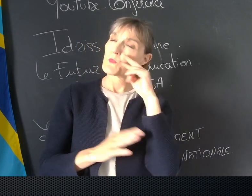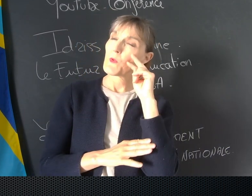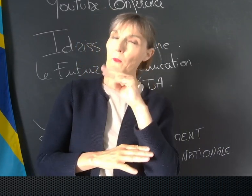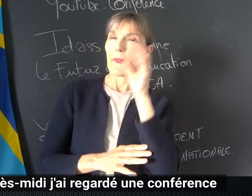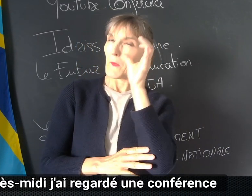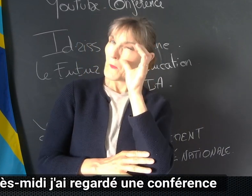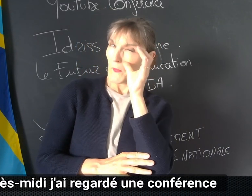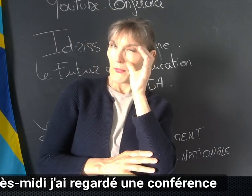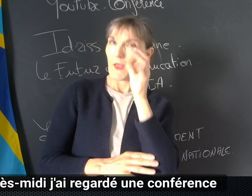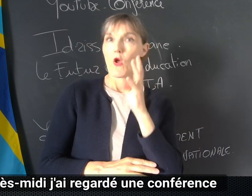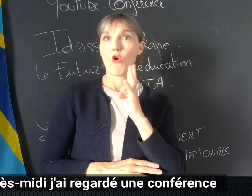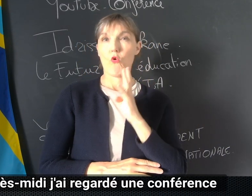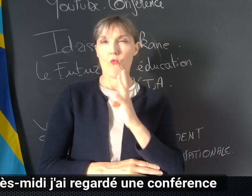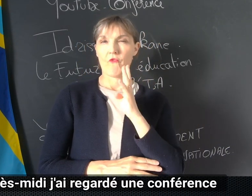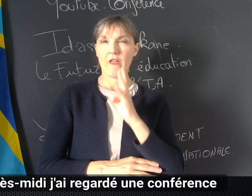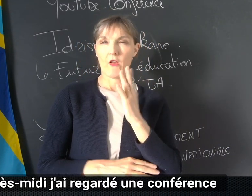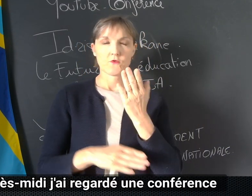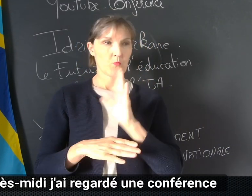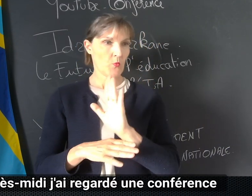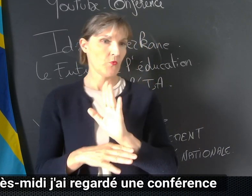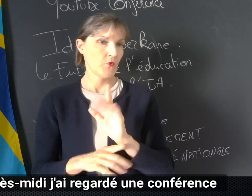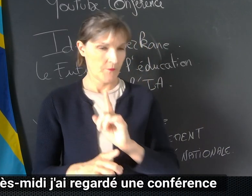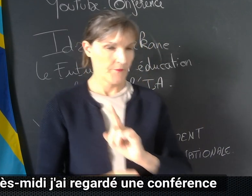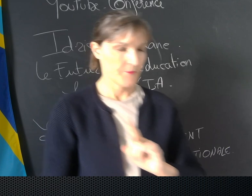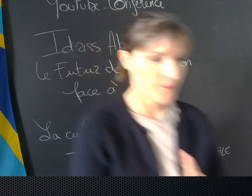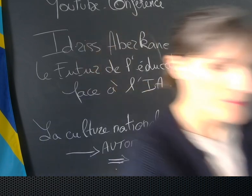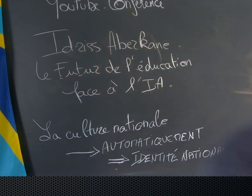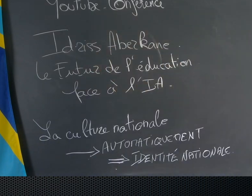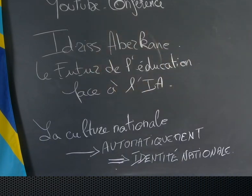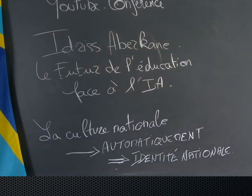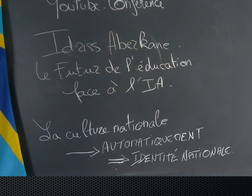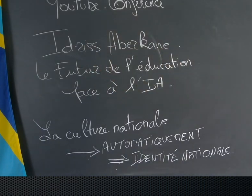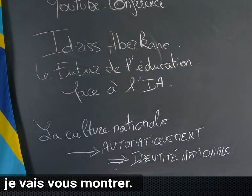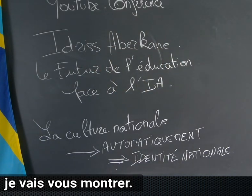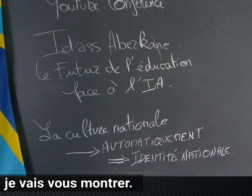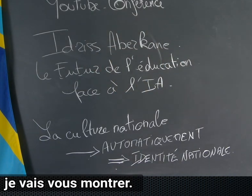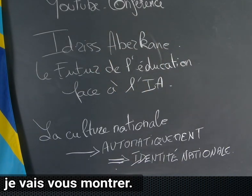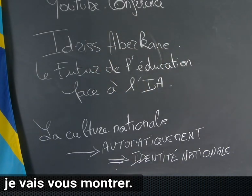Alors cet après-midi, j'ai regardé une conférence, je vais vous montrer.